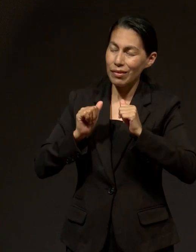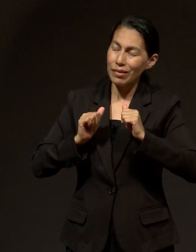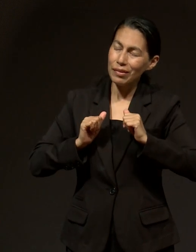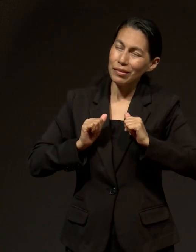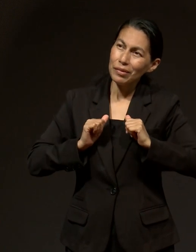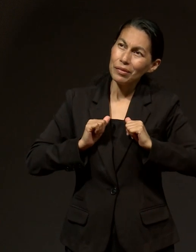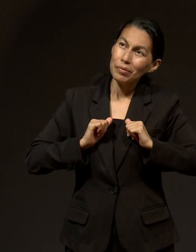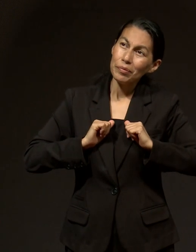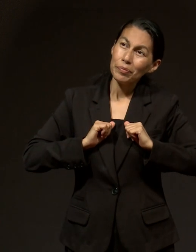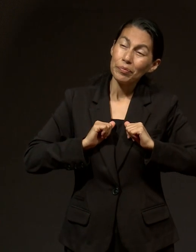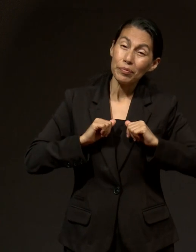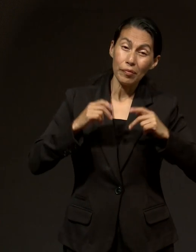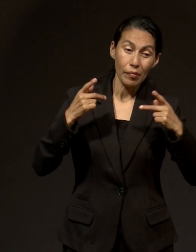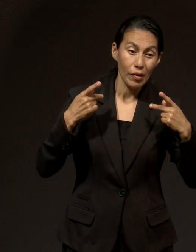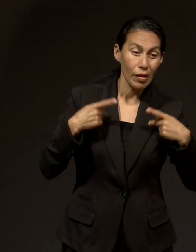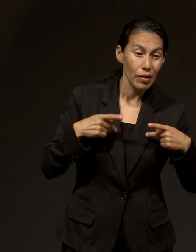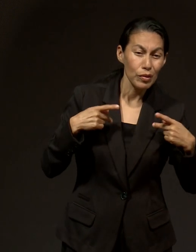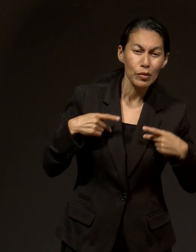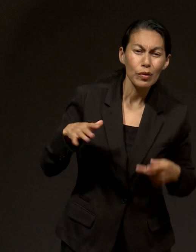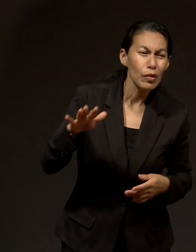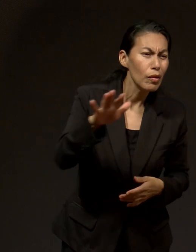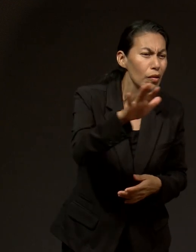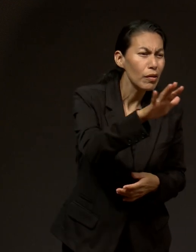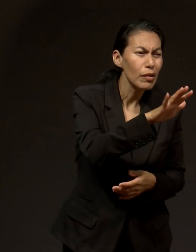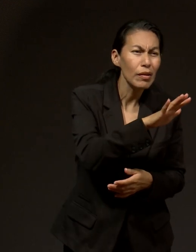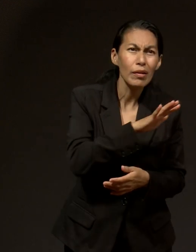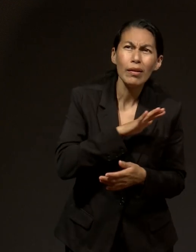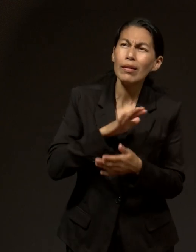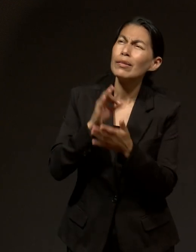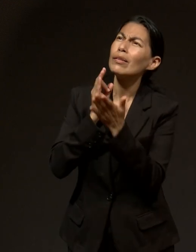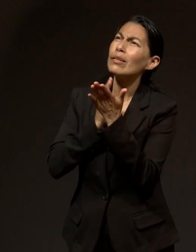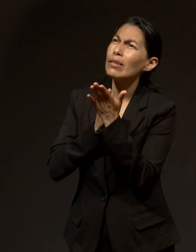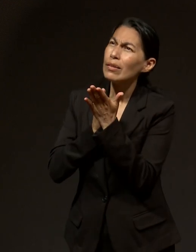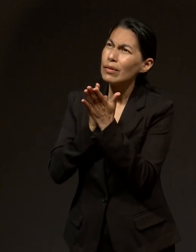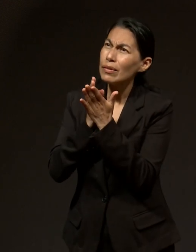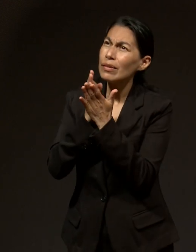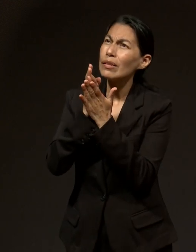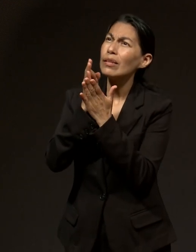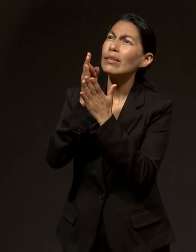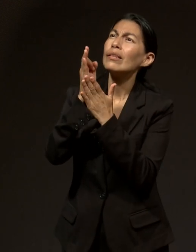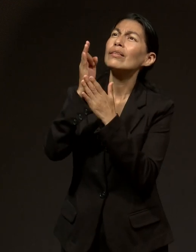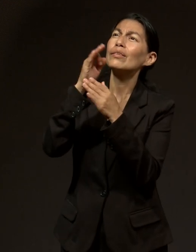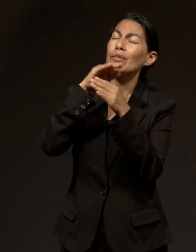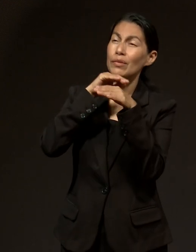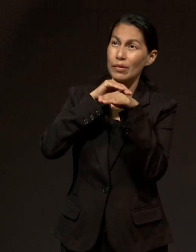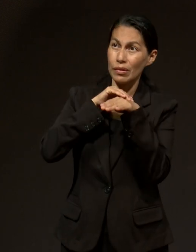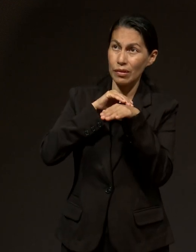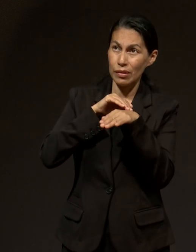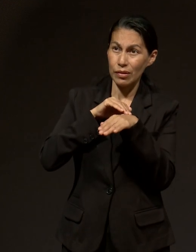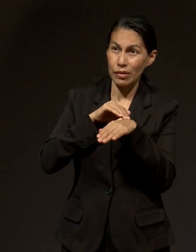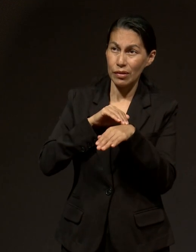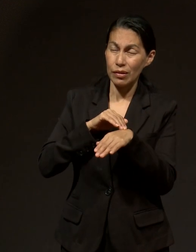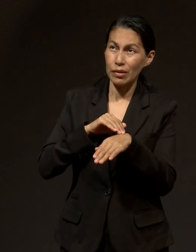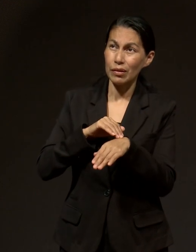en tu nombre descansamos los que buscamos la